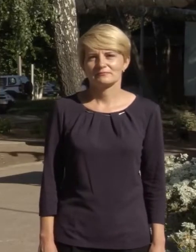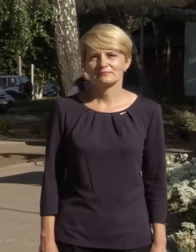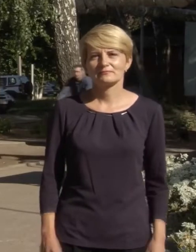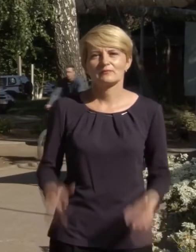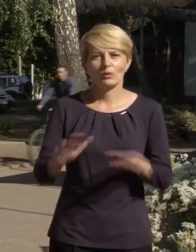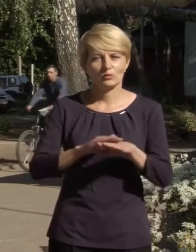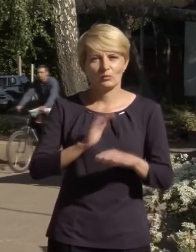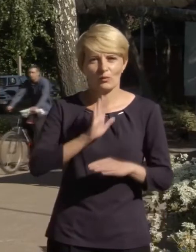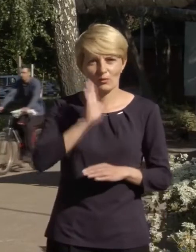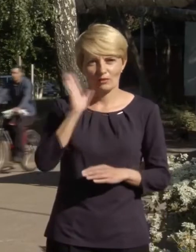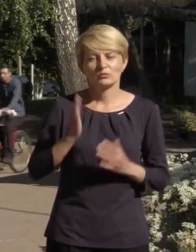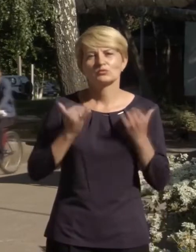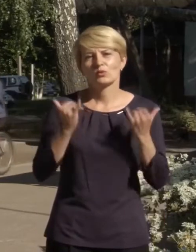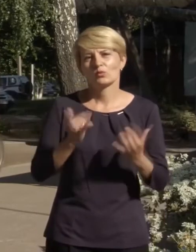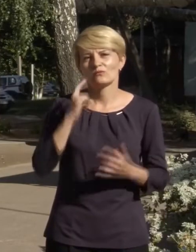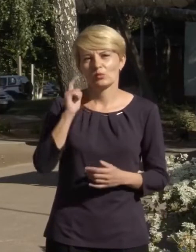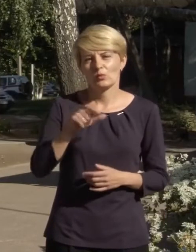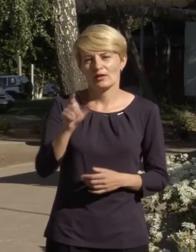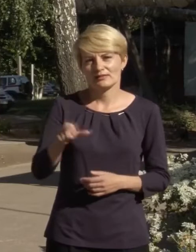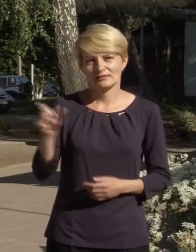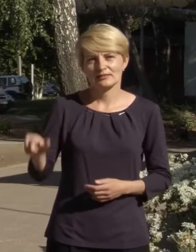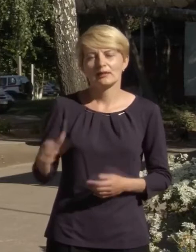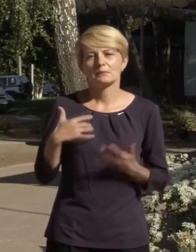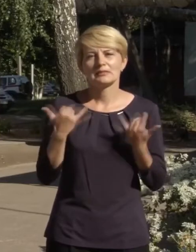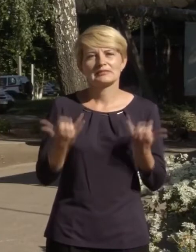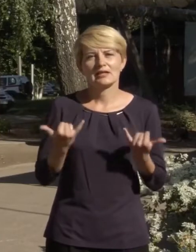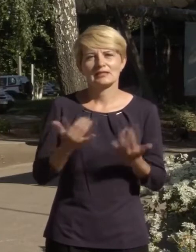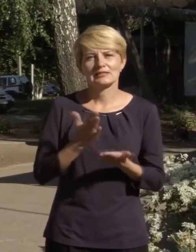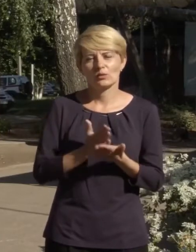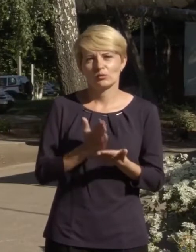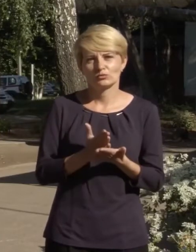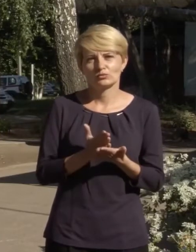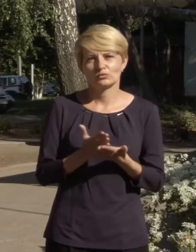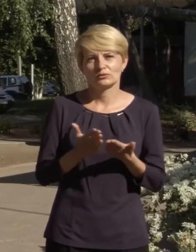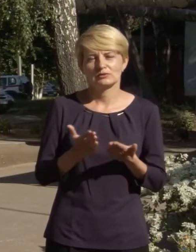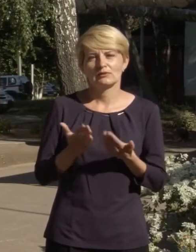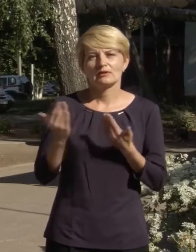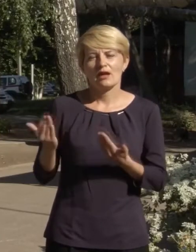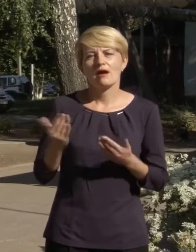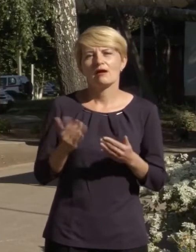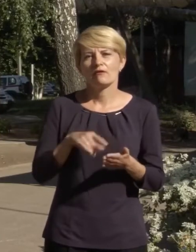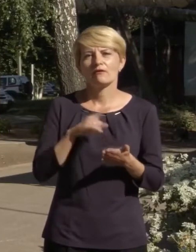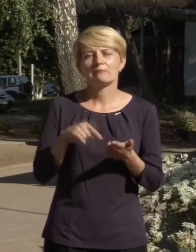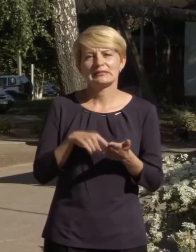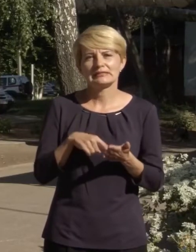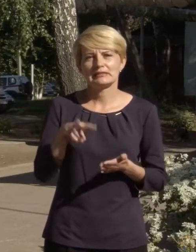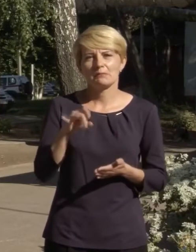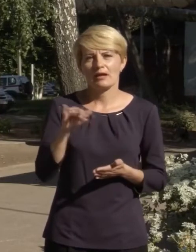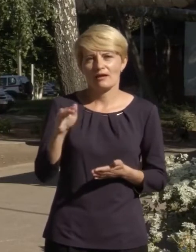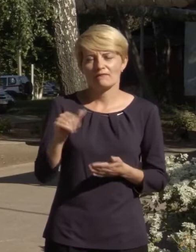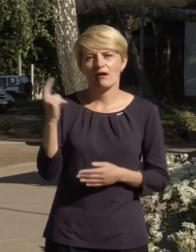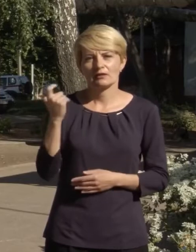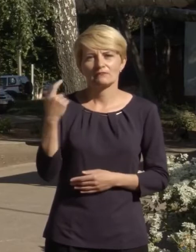Доброго ранку, шановні українці! Ми зараз знаходжусь, я в місті Мерефа, Харківській